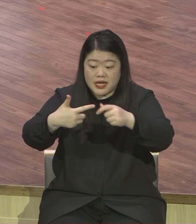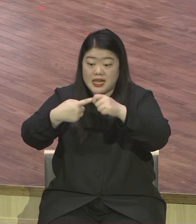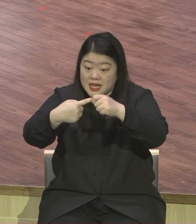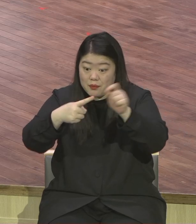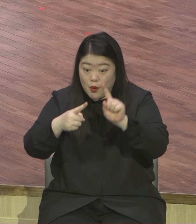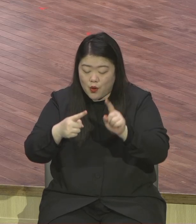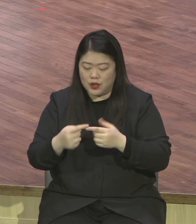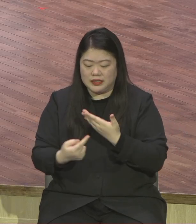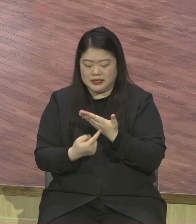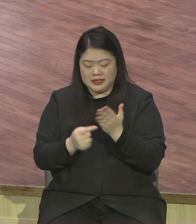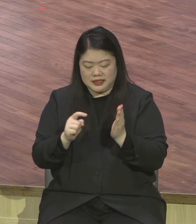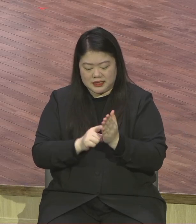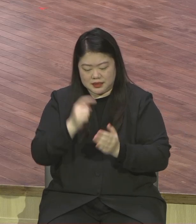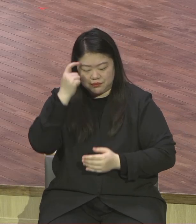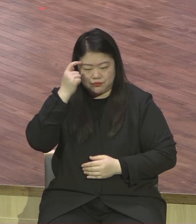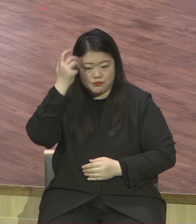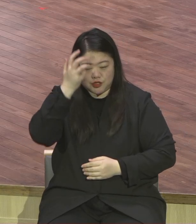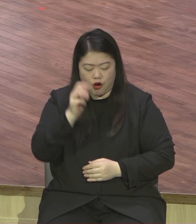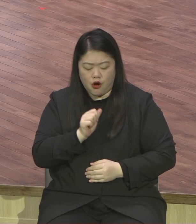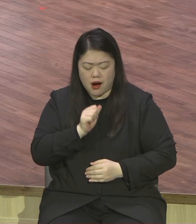가난하다 심령이 가난한 자 복이 있다 뭐요